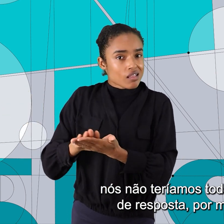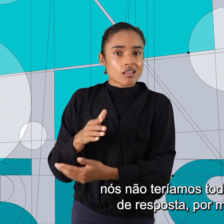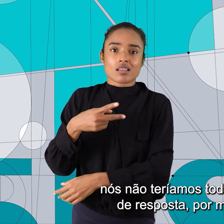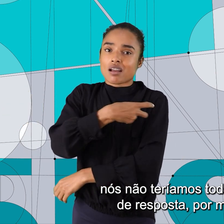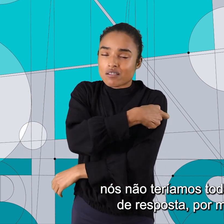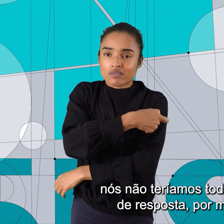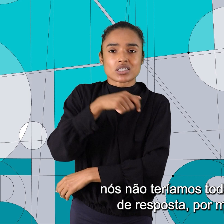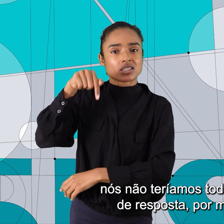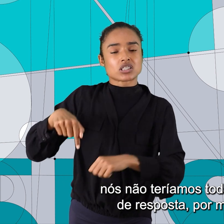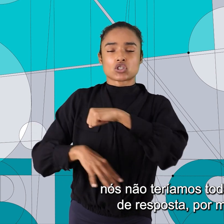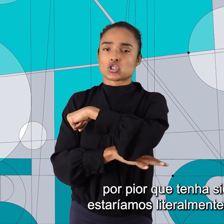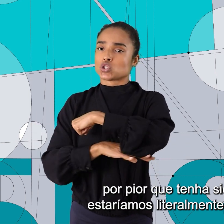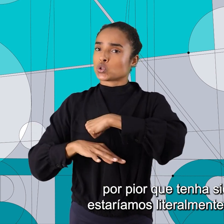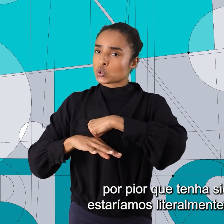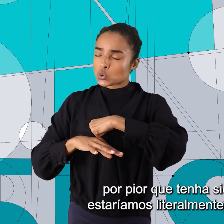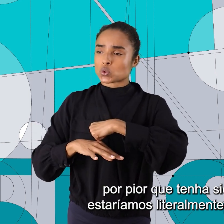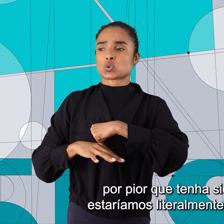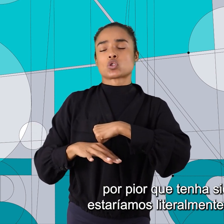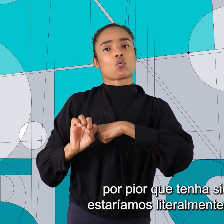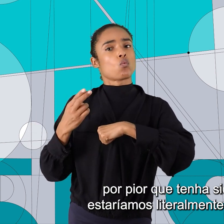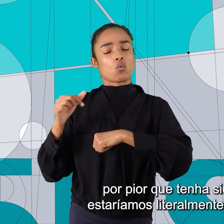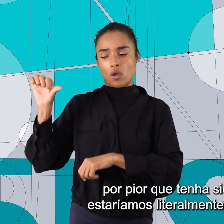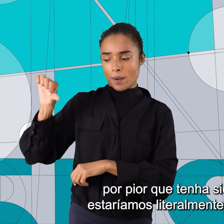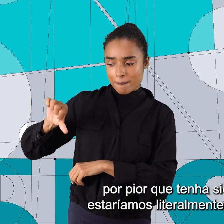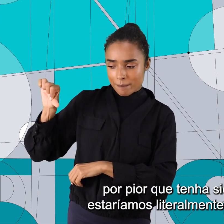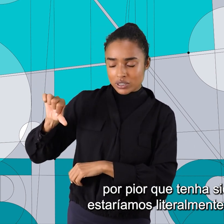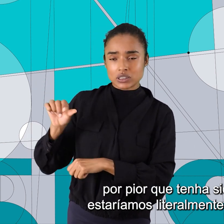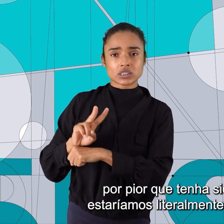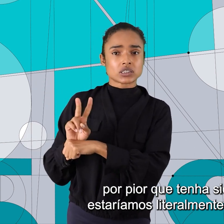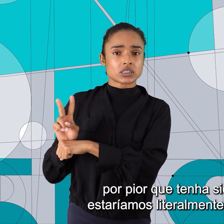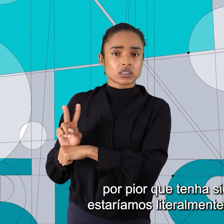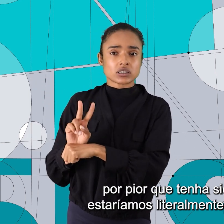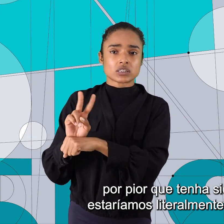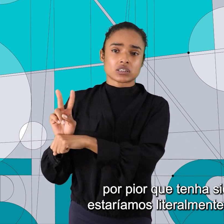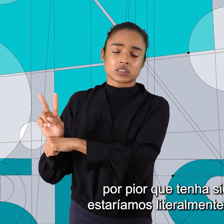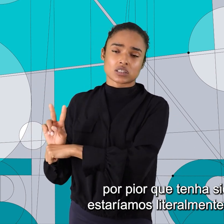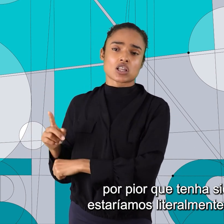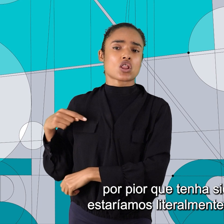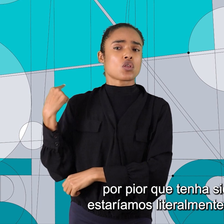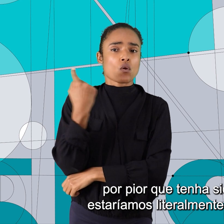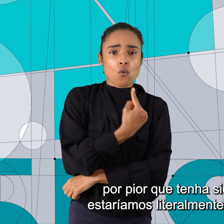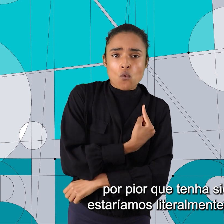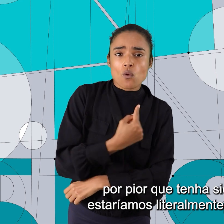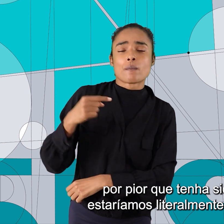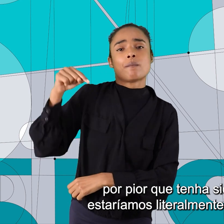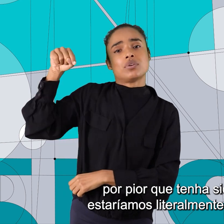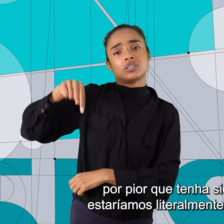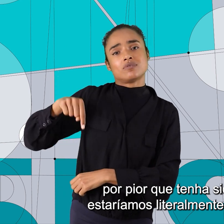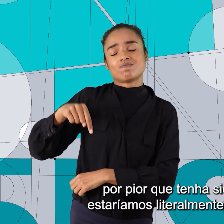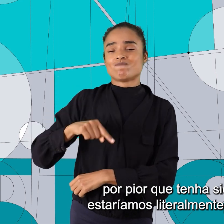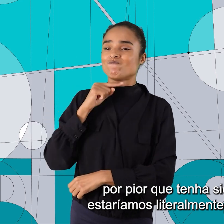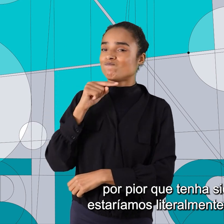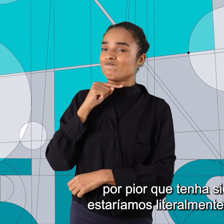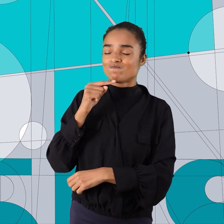por mais difícil, por pior que tenha sido a gestão, estaríamos literalmente